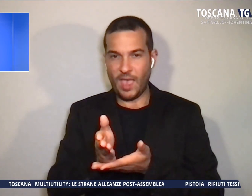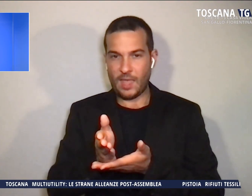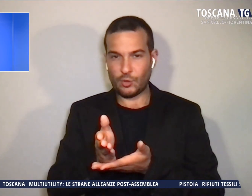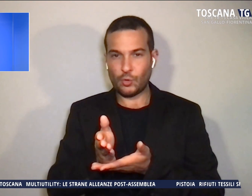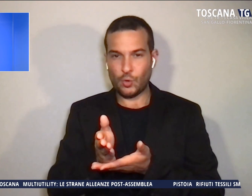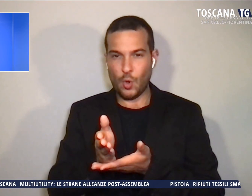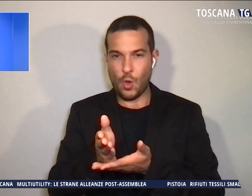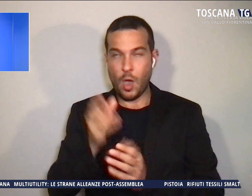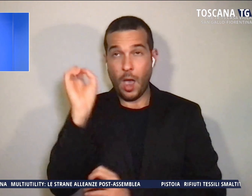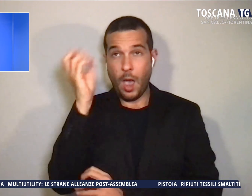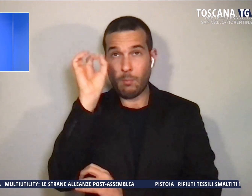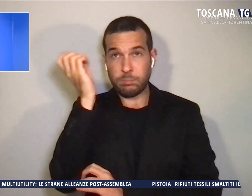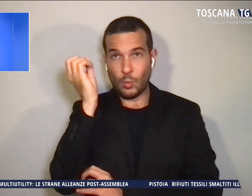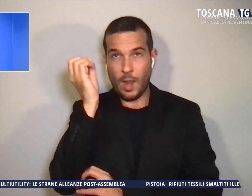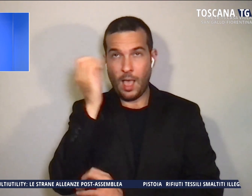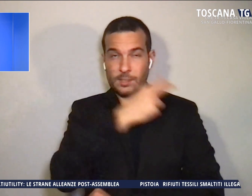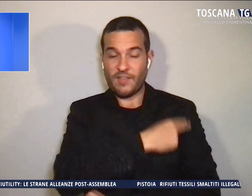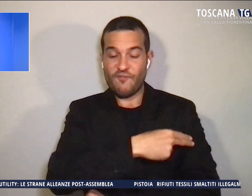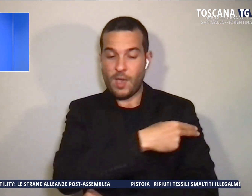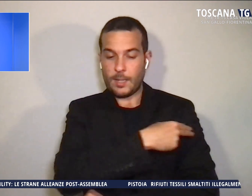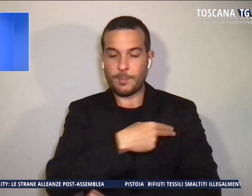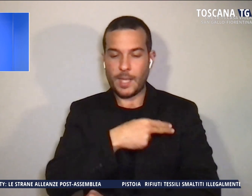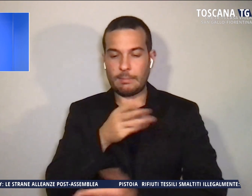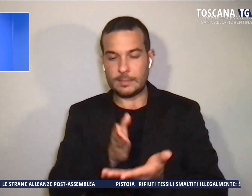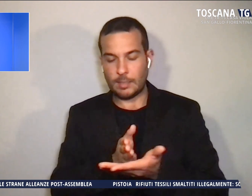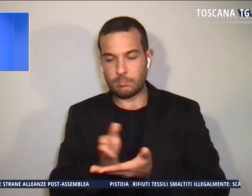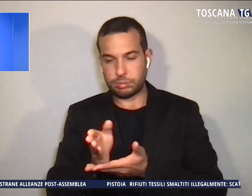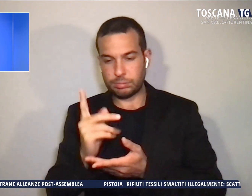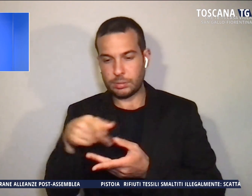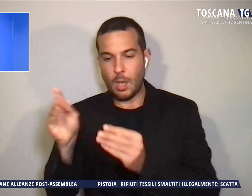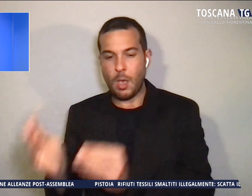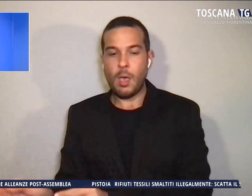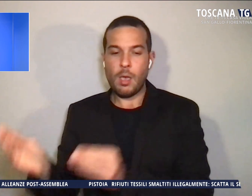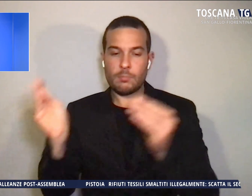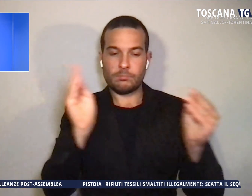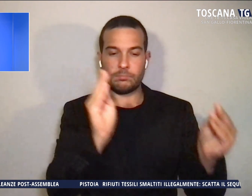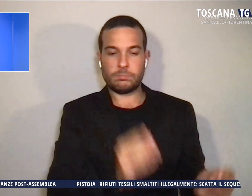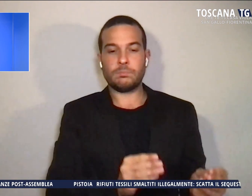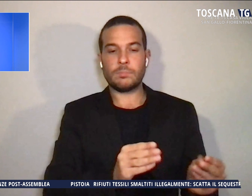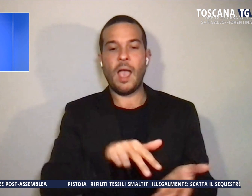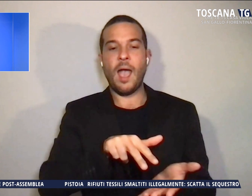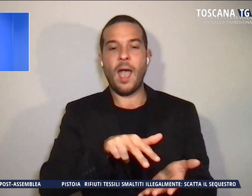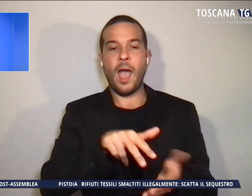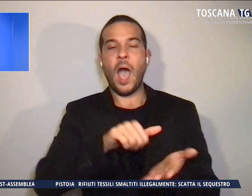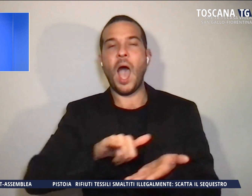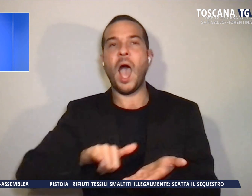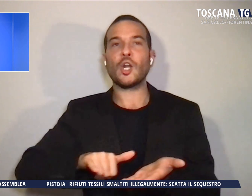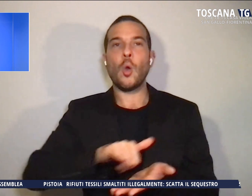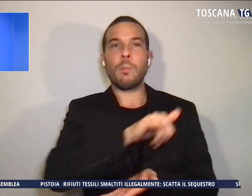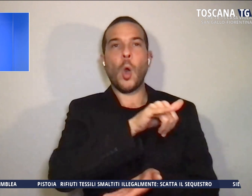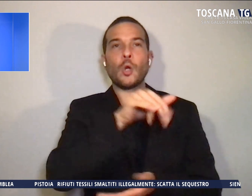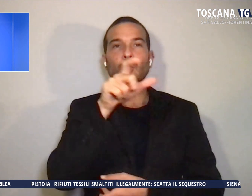infermieristica, l'uomo è stato portato all'aeroporto del Cinquale. È